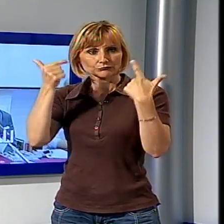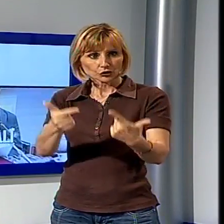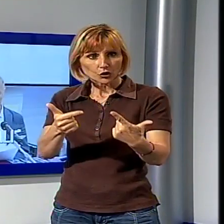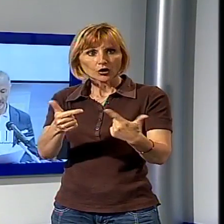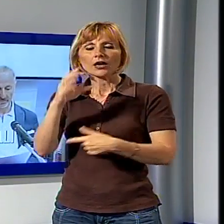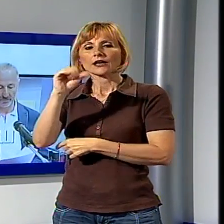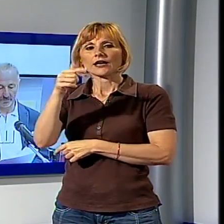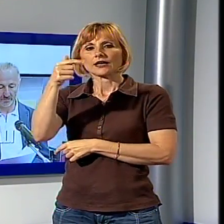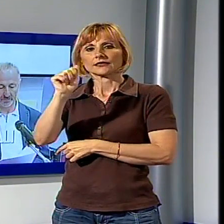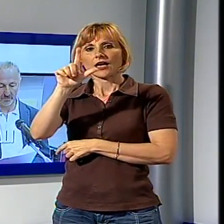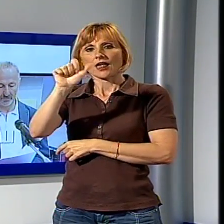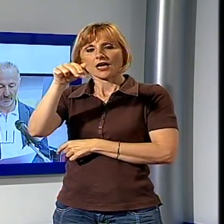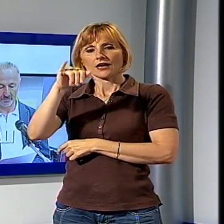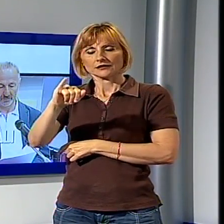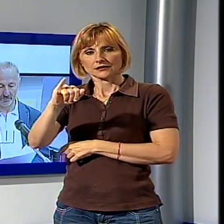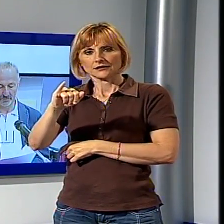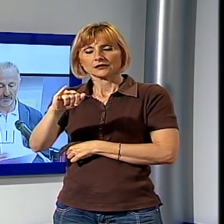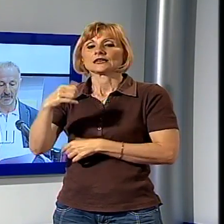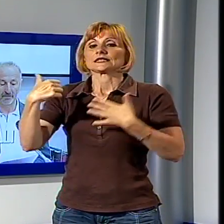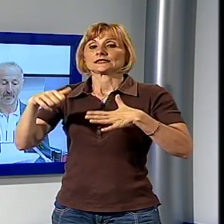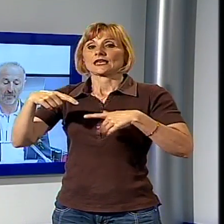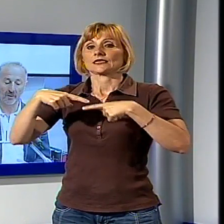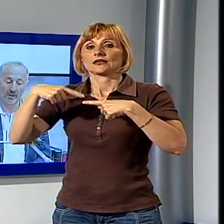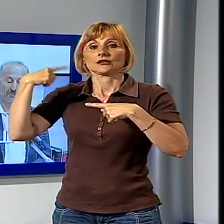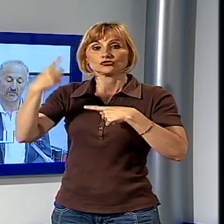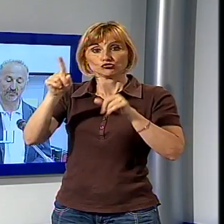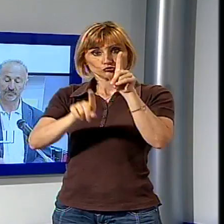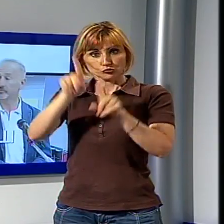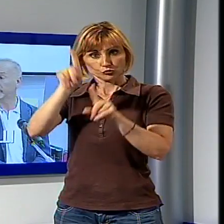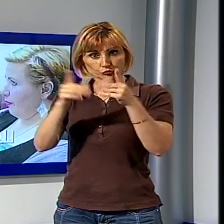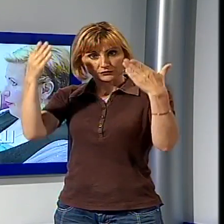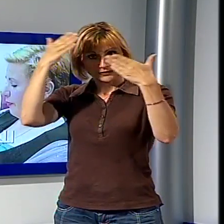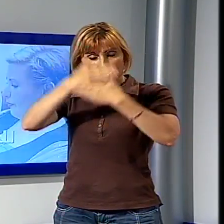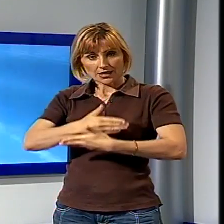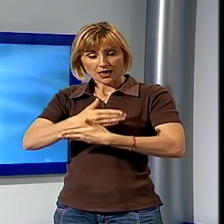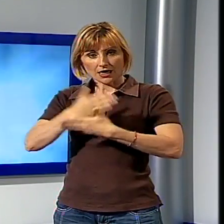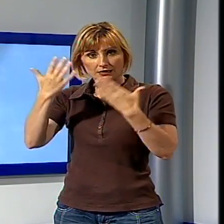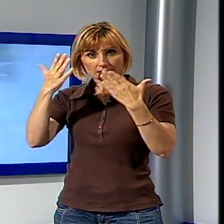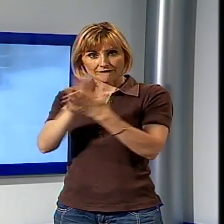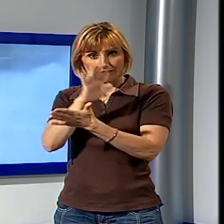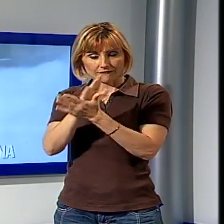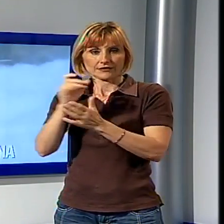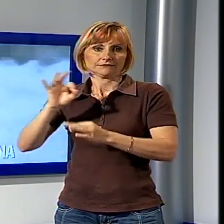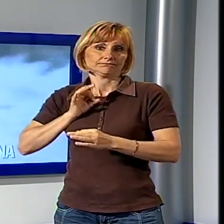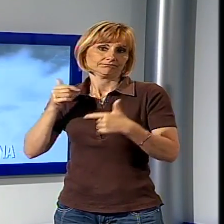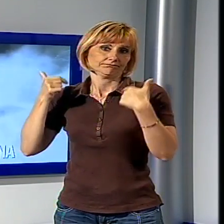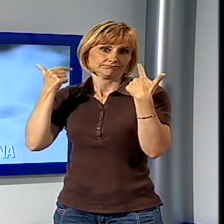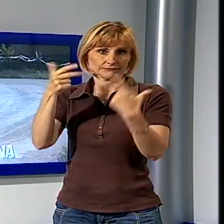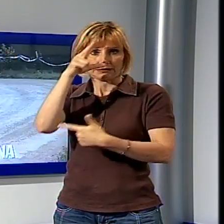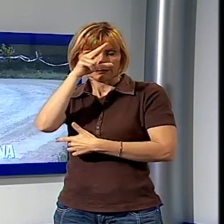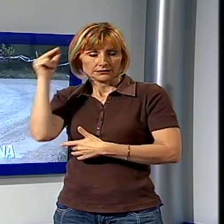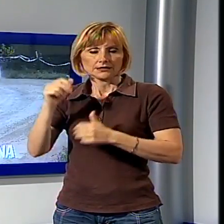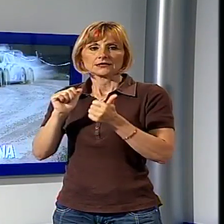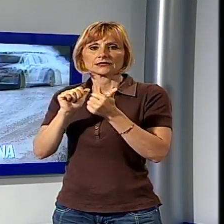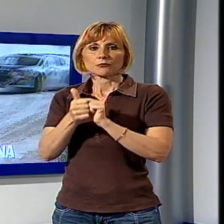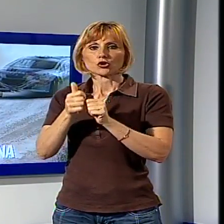riceveranno il riconoscimento il 16 giugno nel corso di una serata a Vicopela Lo sport motori